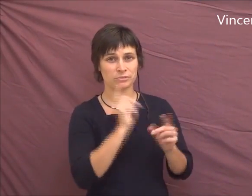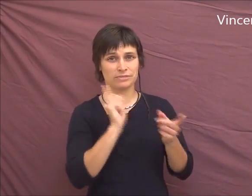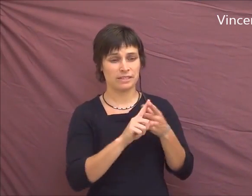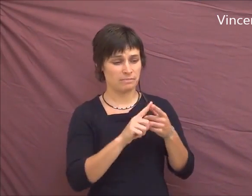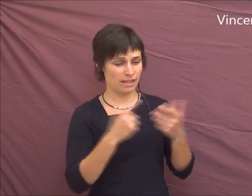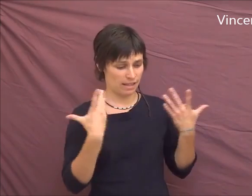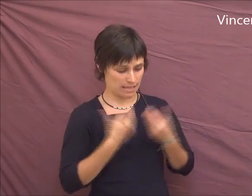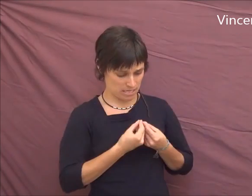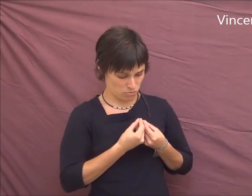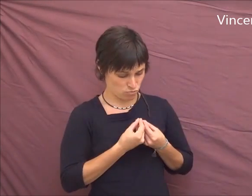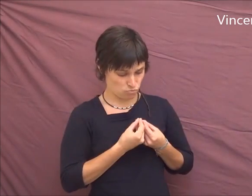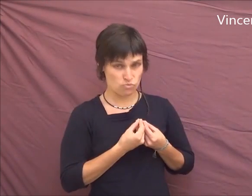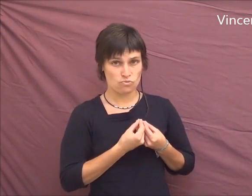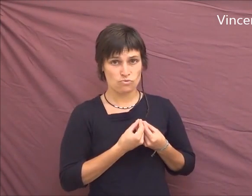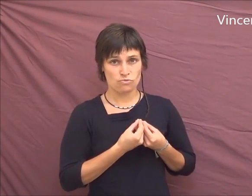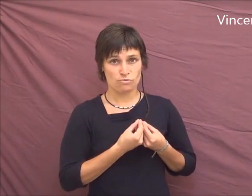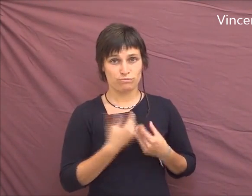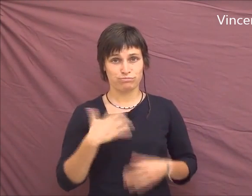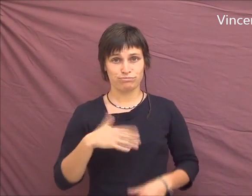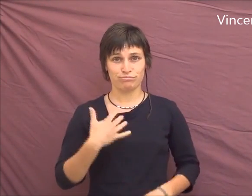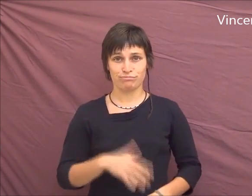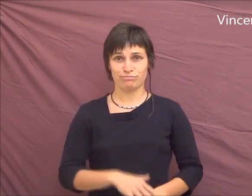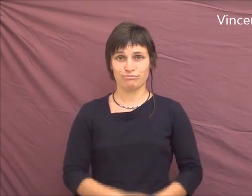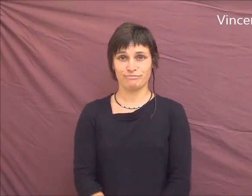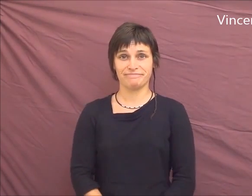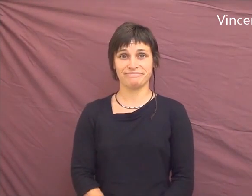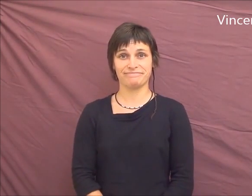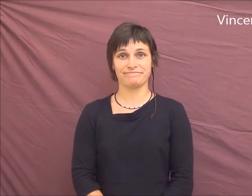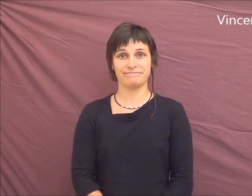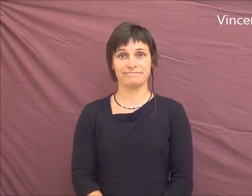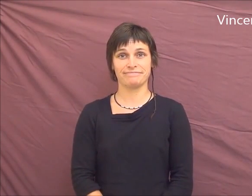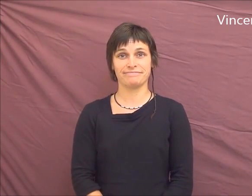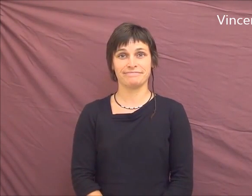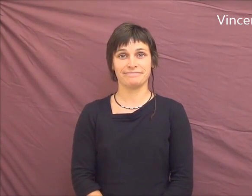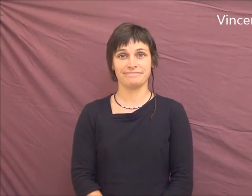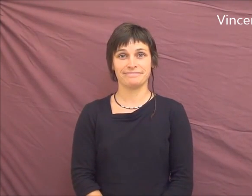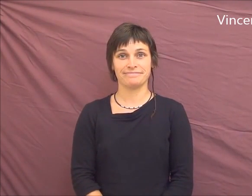Vincent. Aïe, il faut que'ai une définition d'intersexe.